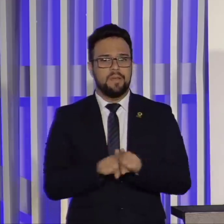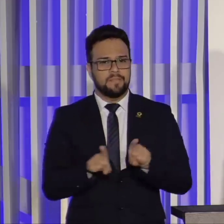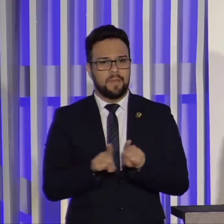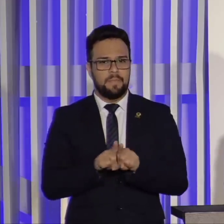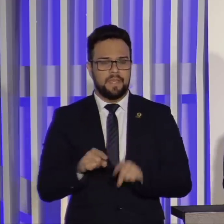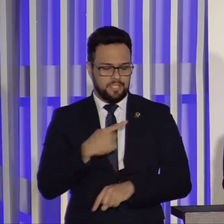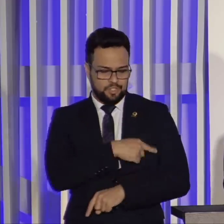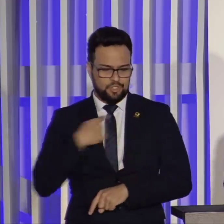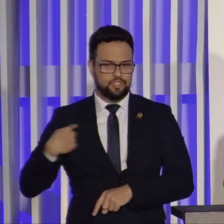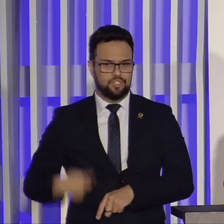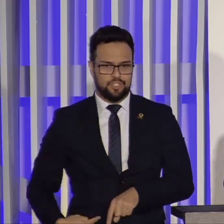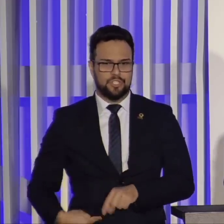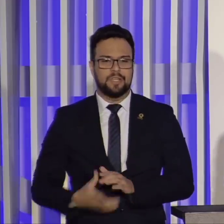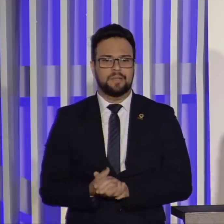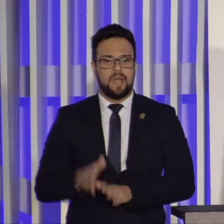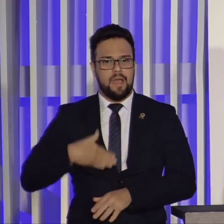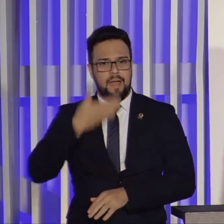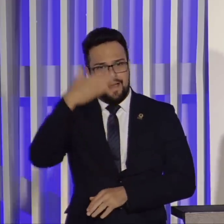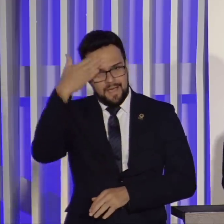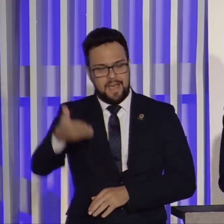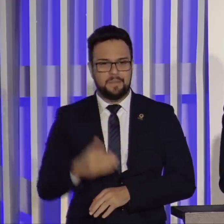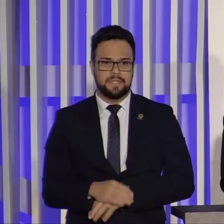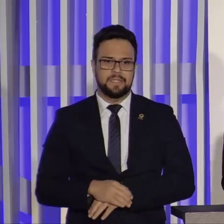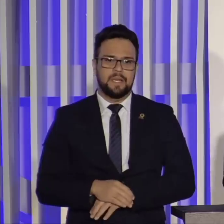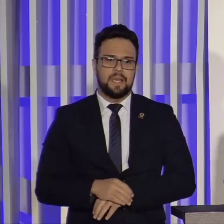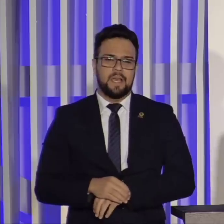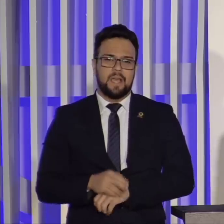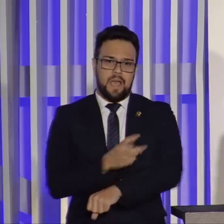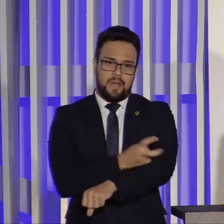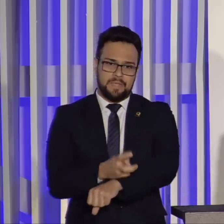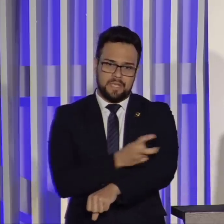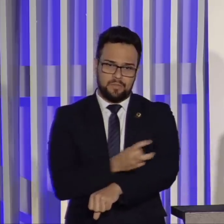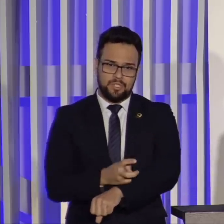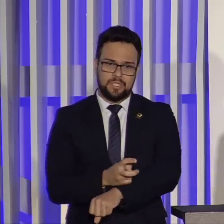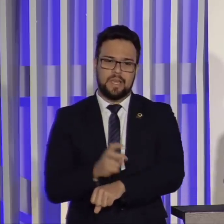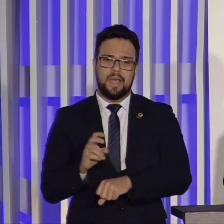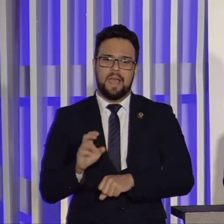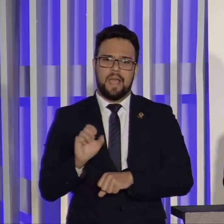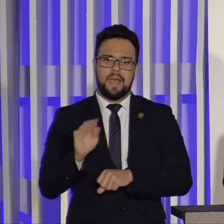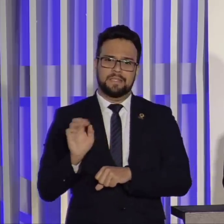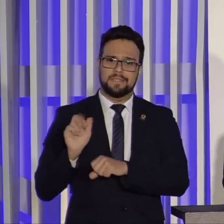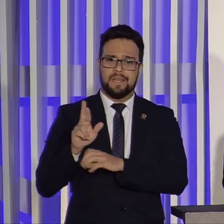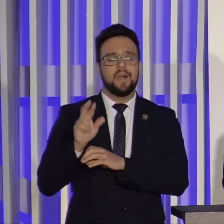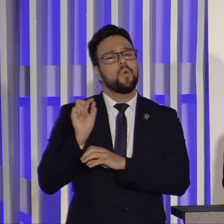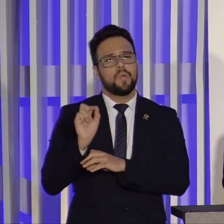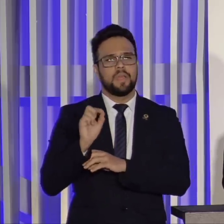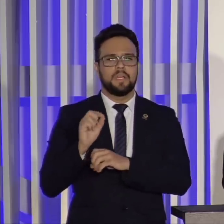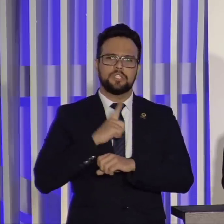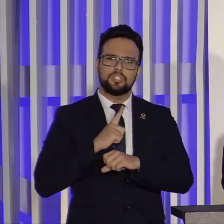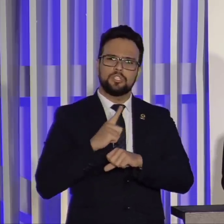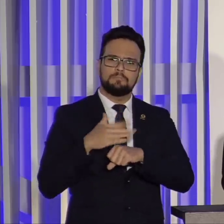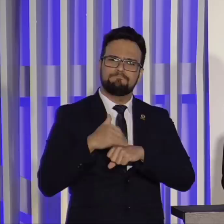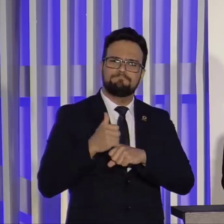Emirados Árabes, Catar e Arábia Saudita. A forma carinhosa como